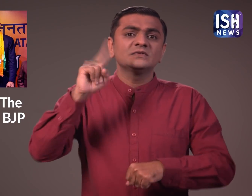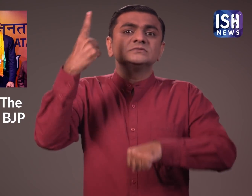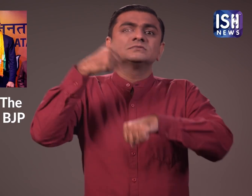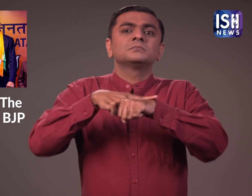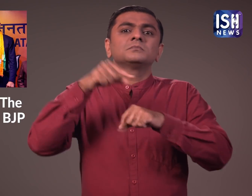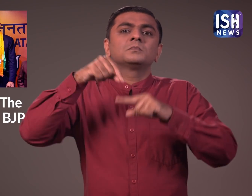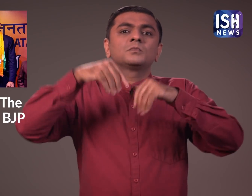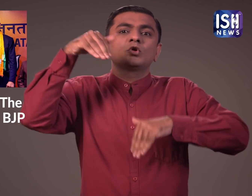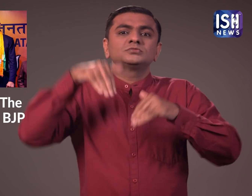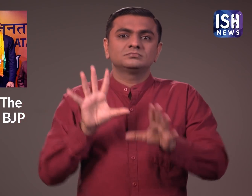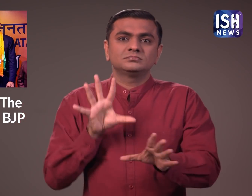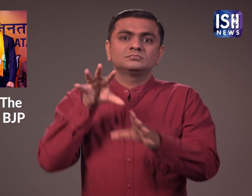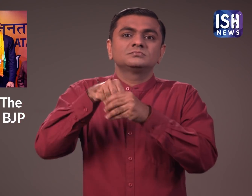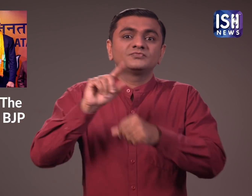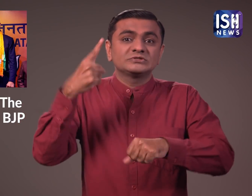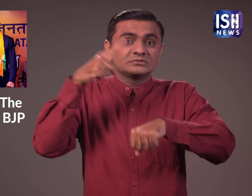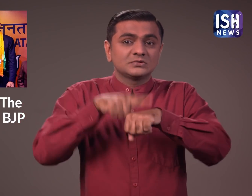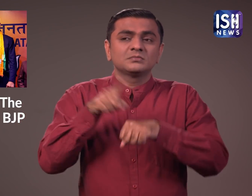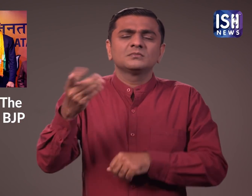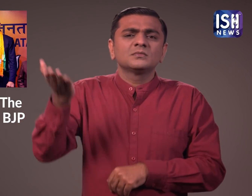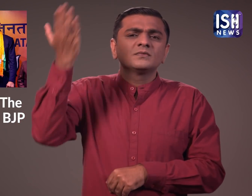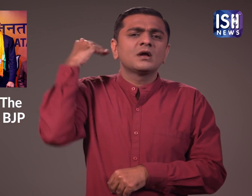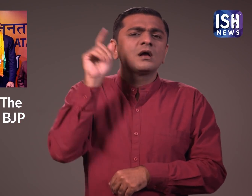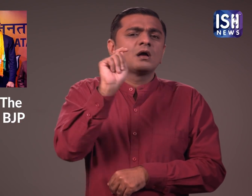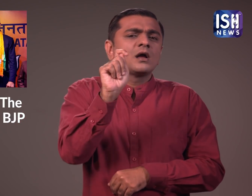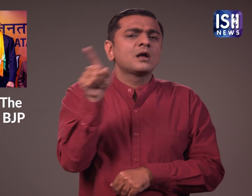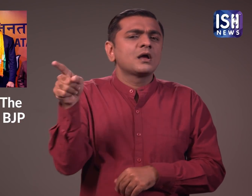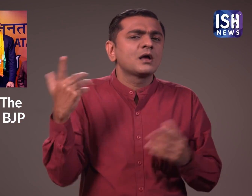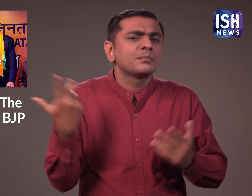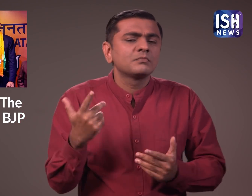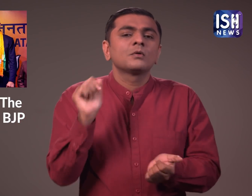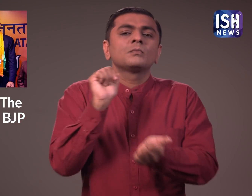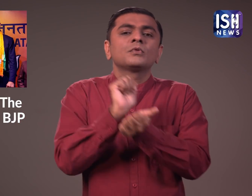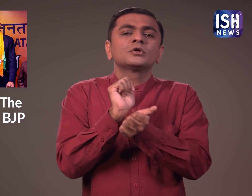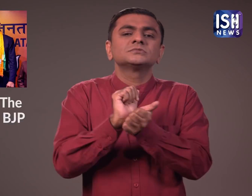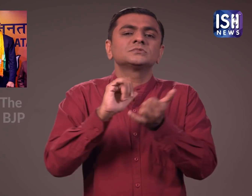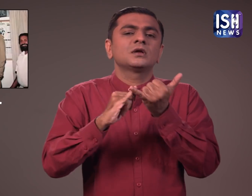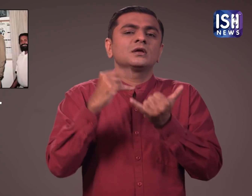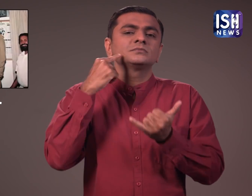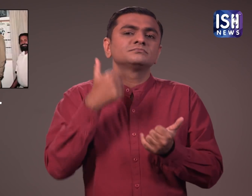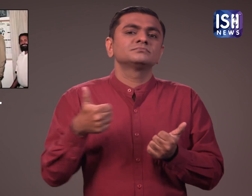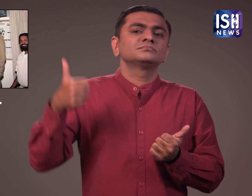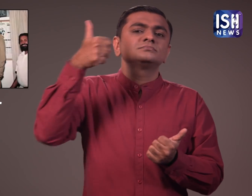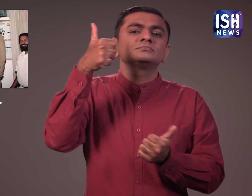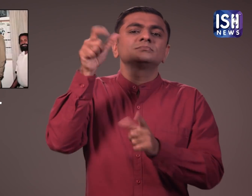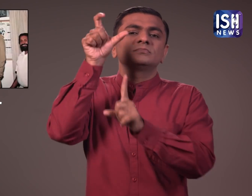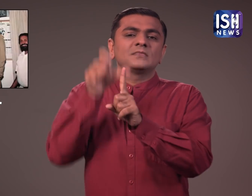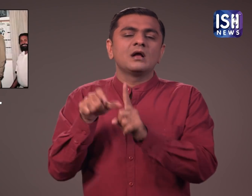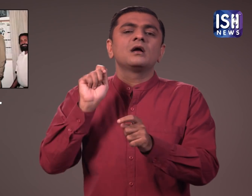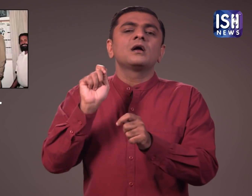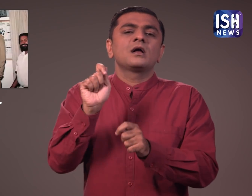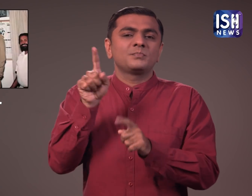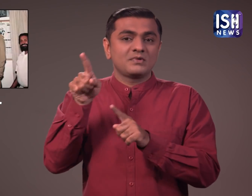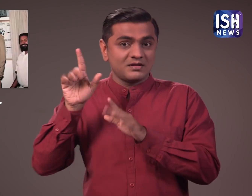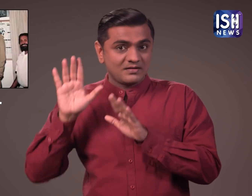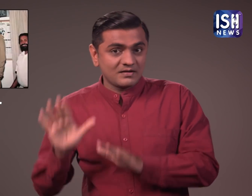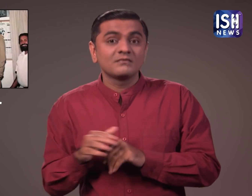है। उन्होंने पहले पंजाग पुलिस के सहायक उपनिरिक्षक के रूप में भी कार्या किया है।